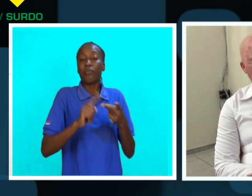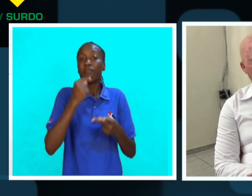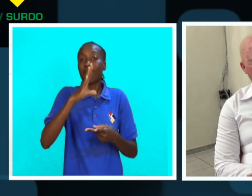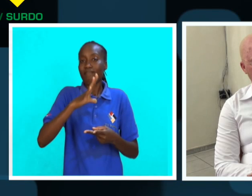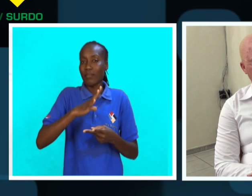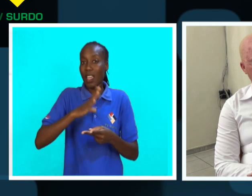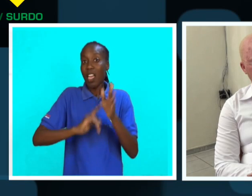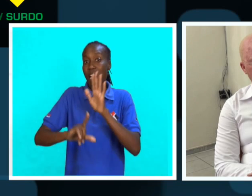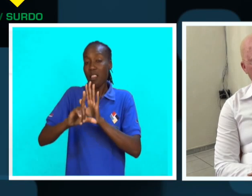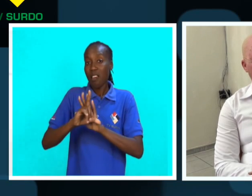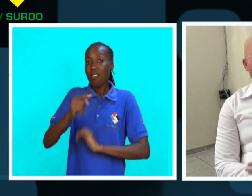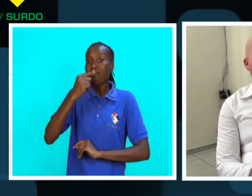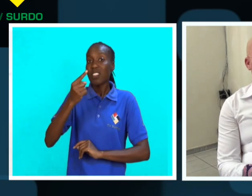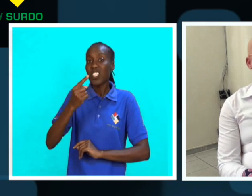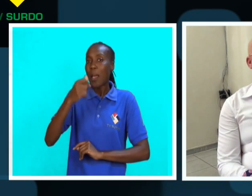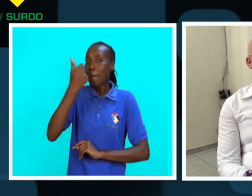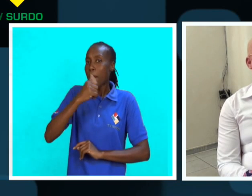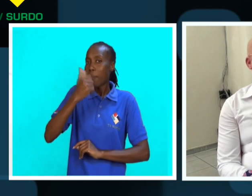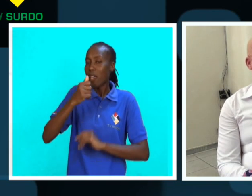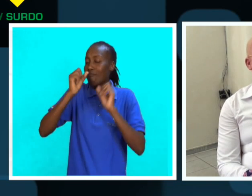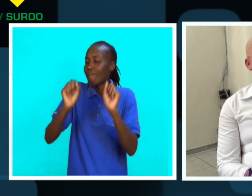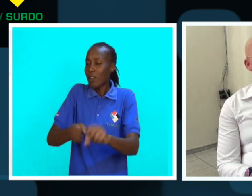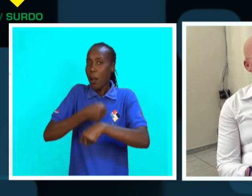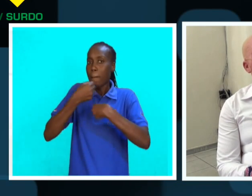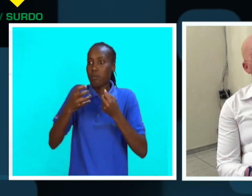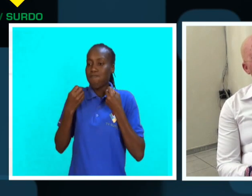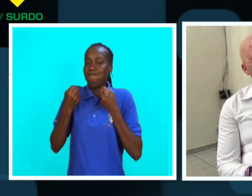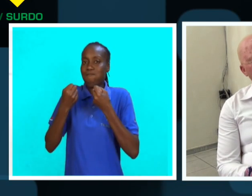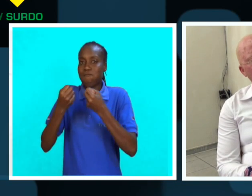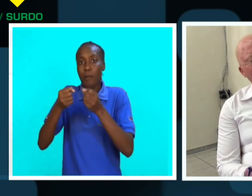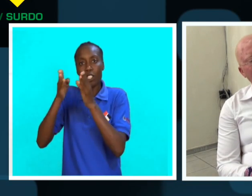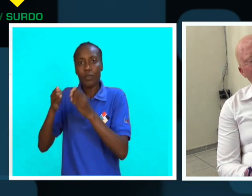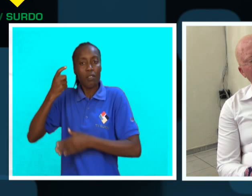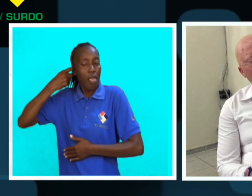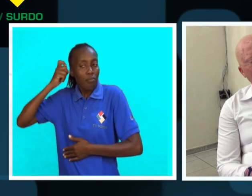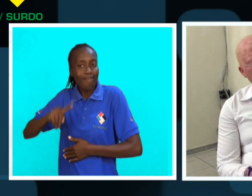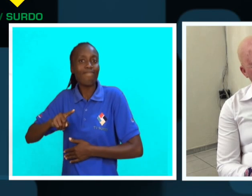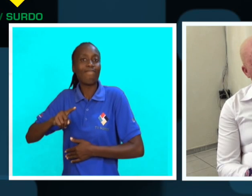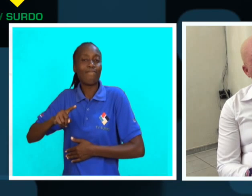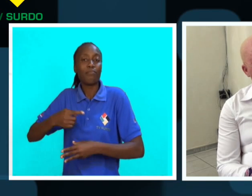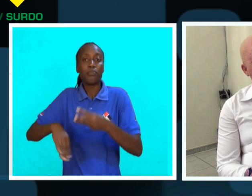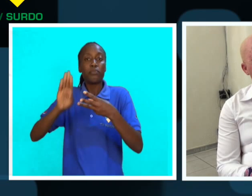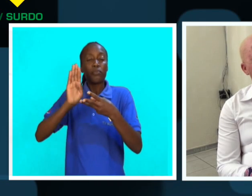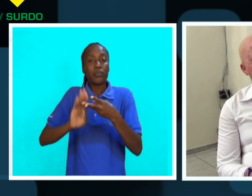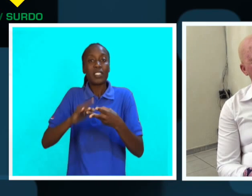de comportamento. Hoje existe a lei que proíbe o consumo de álcool a condutores, mas mesmo assim eles